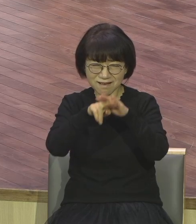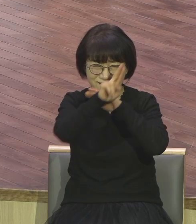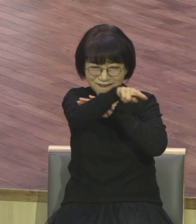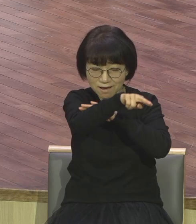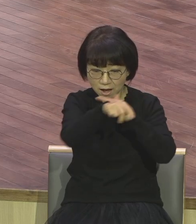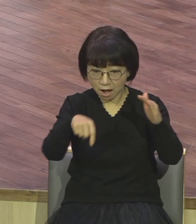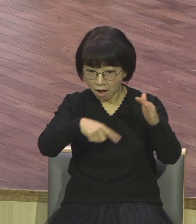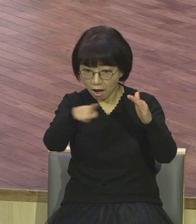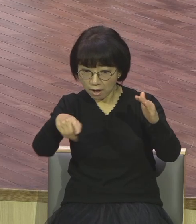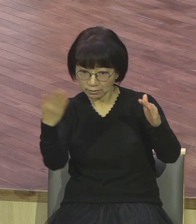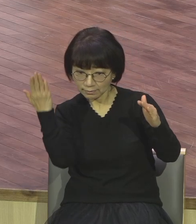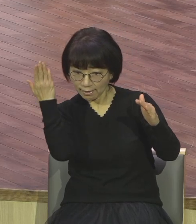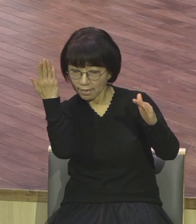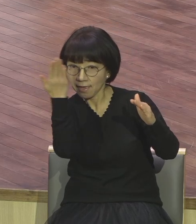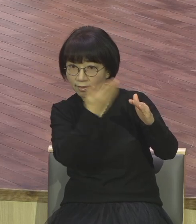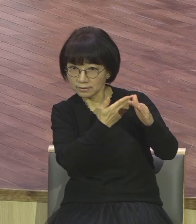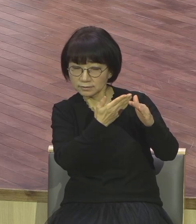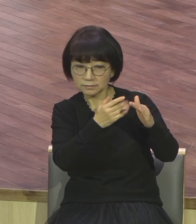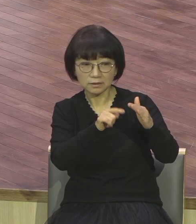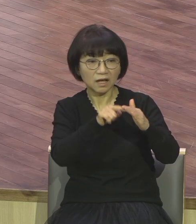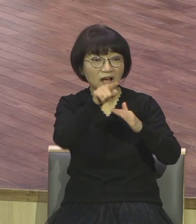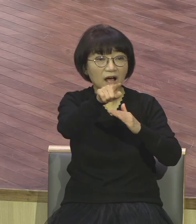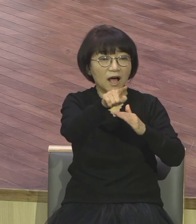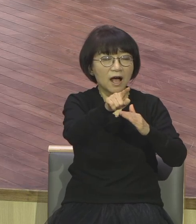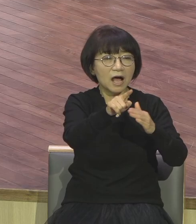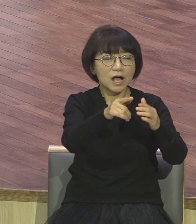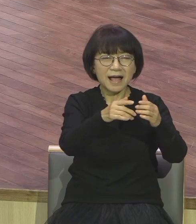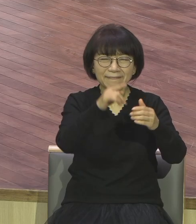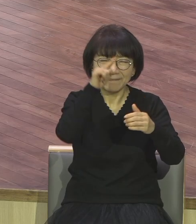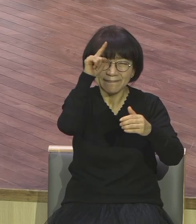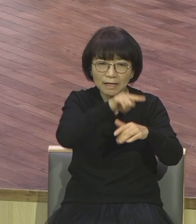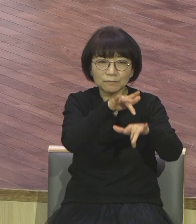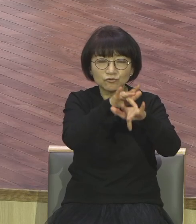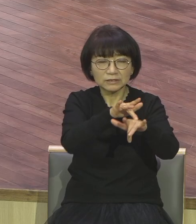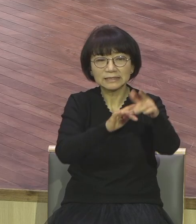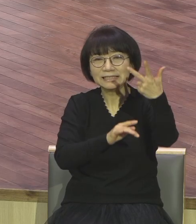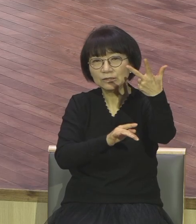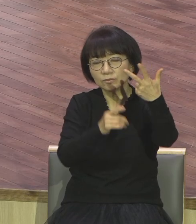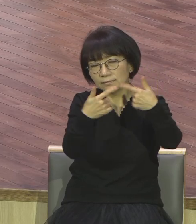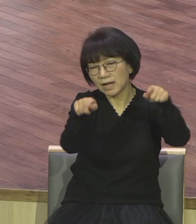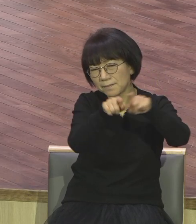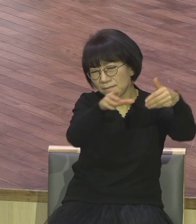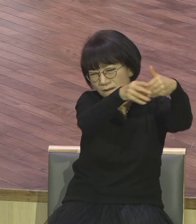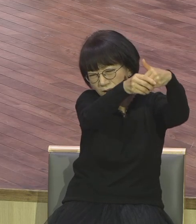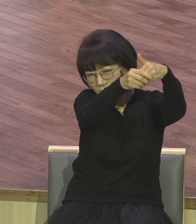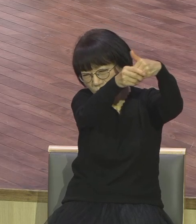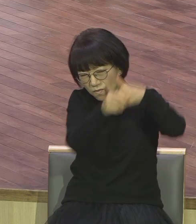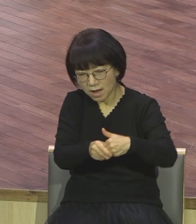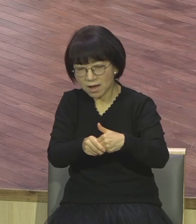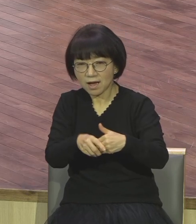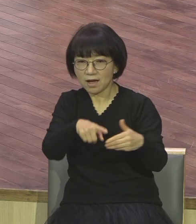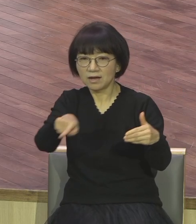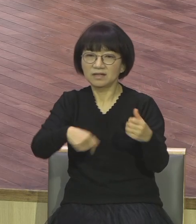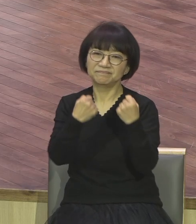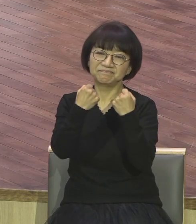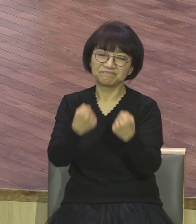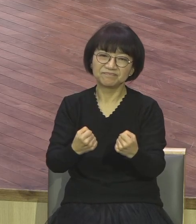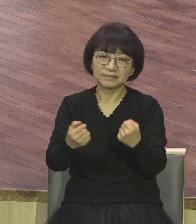오히려 더 악한 귀신 일곱을 데리고 들어와 그 안에 그 사람의 나중행편이 전보다